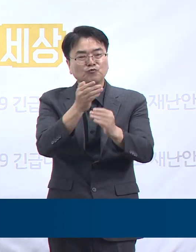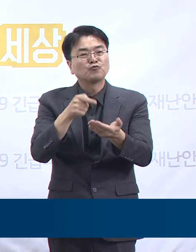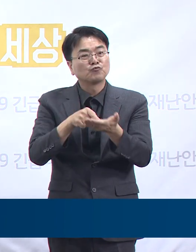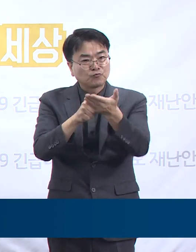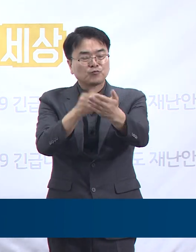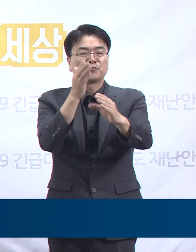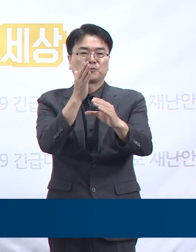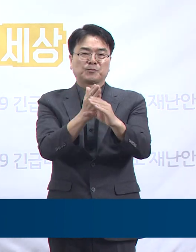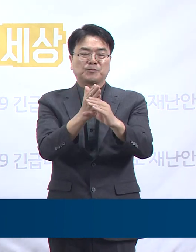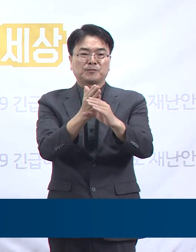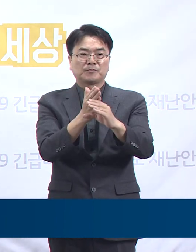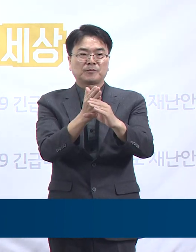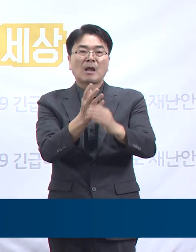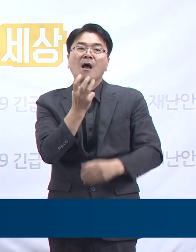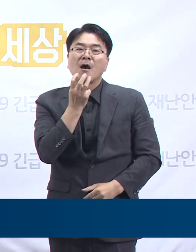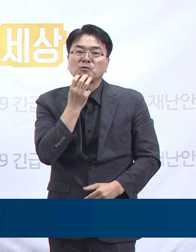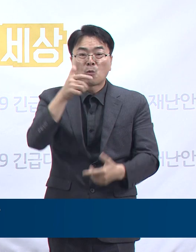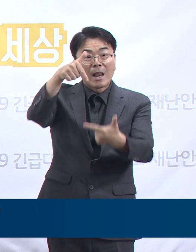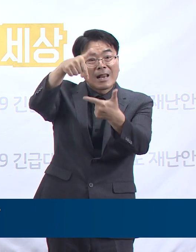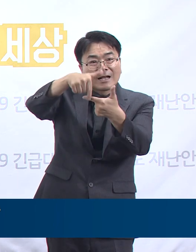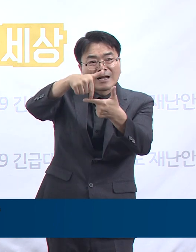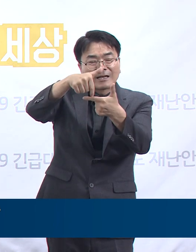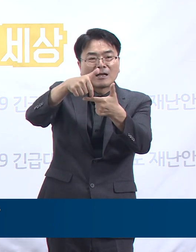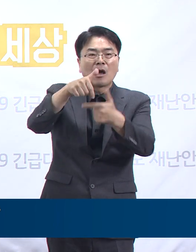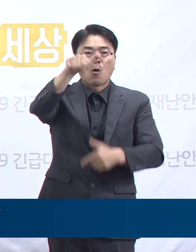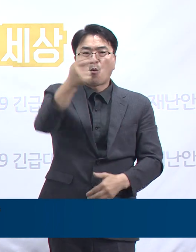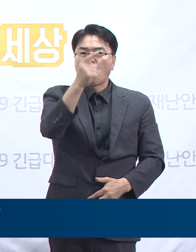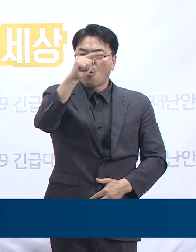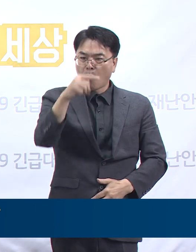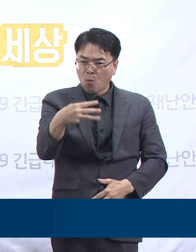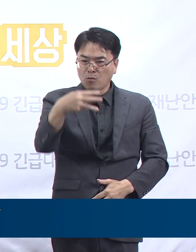서울 강남구 골드트레인 관련 확진 상황입니다.